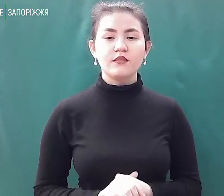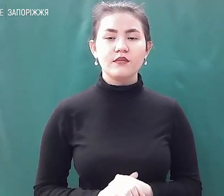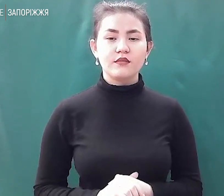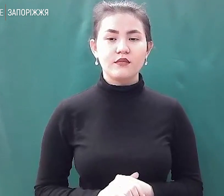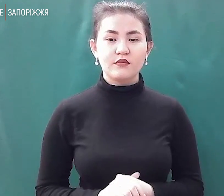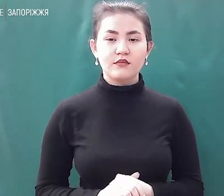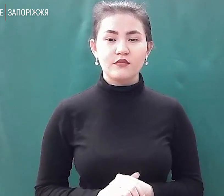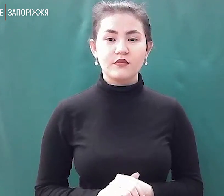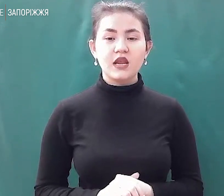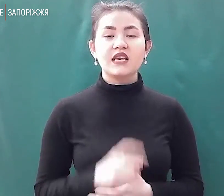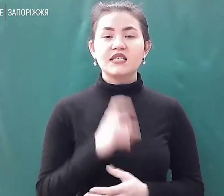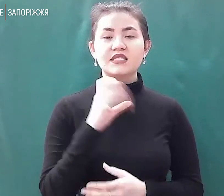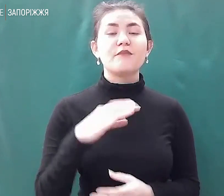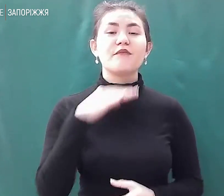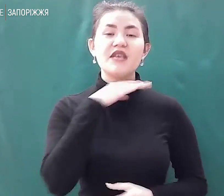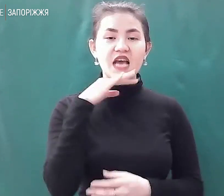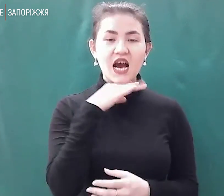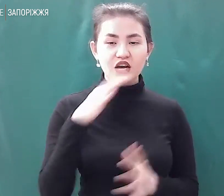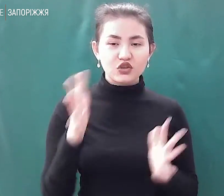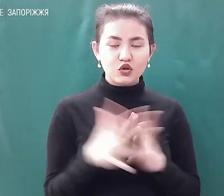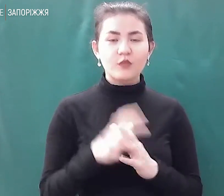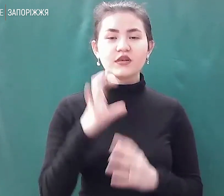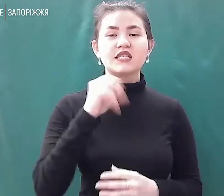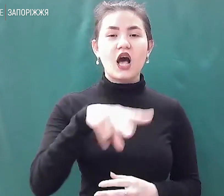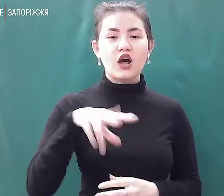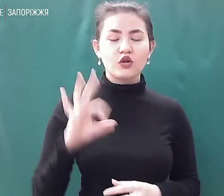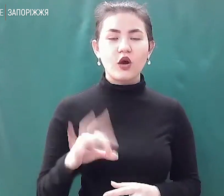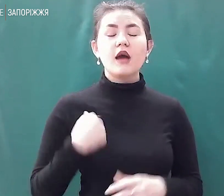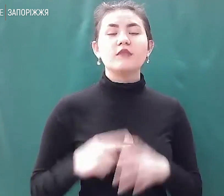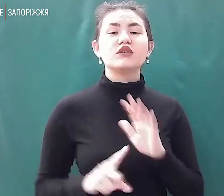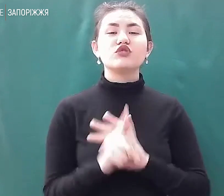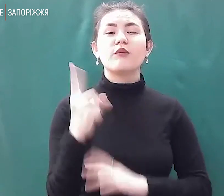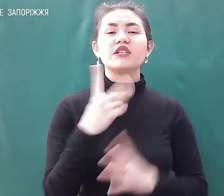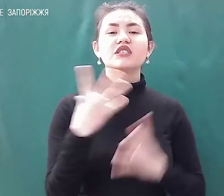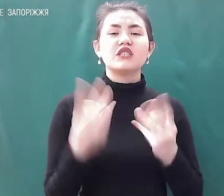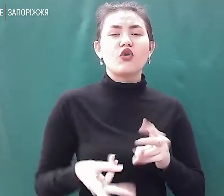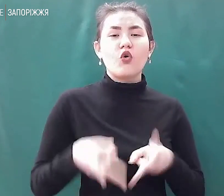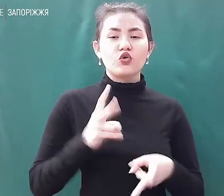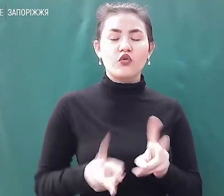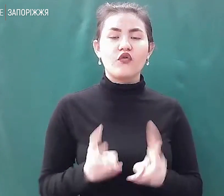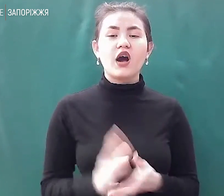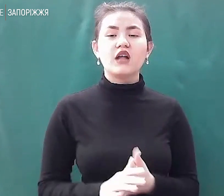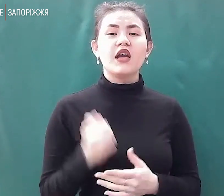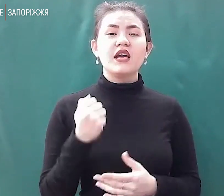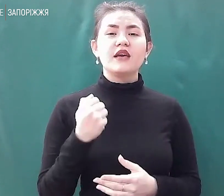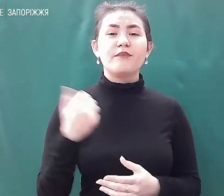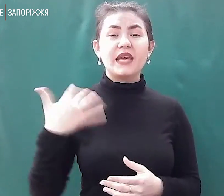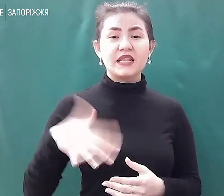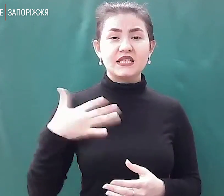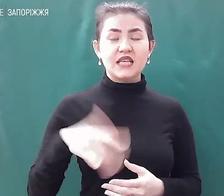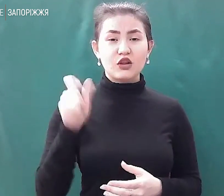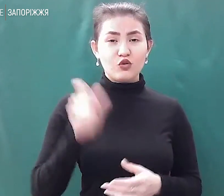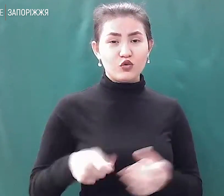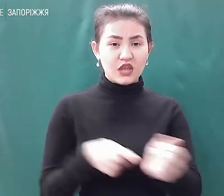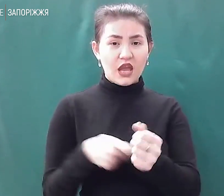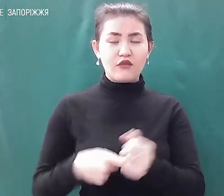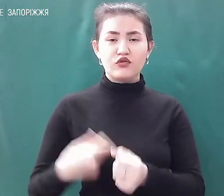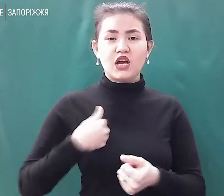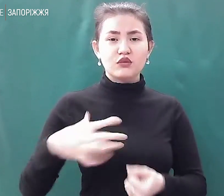м'ясом. З м'ясом, салом. Ми спочатку перший день нагадували тільки 50 людей, і нас було всього двоє. Це мій друг